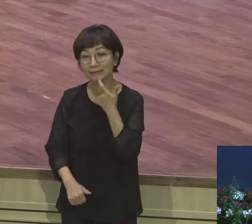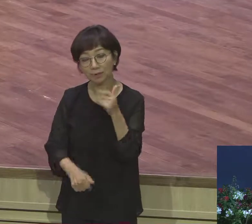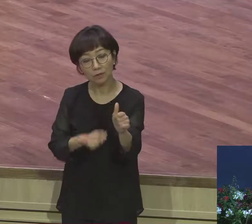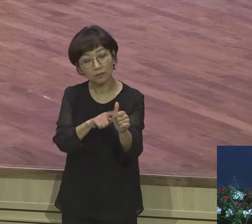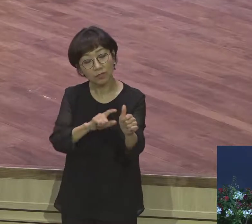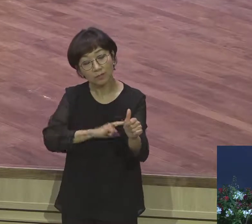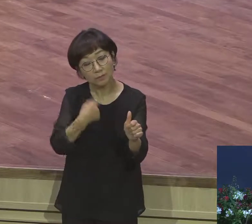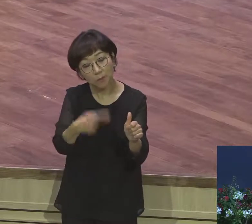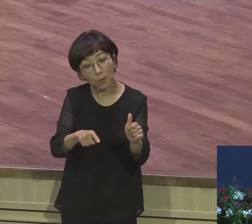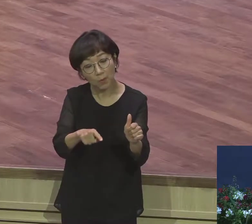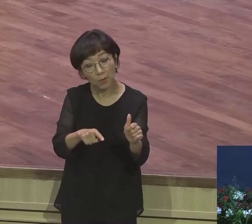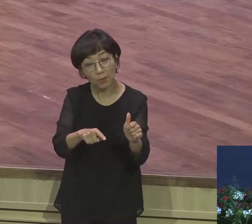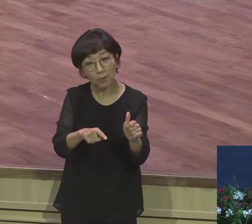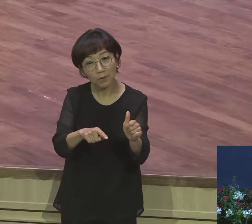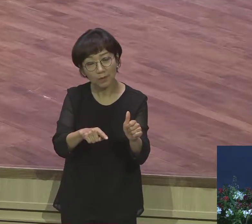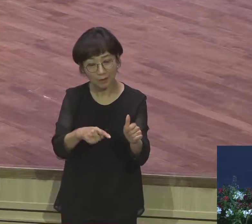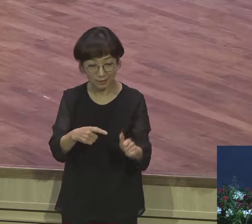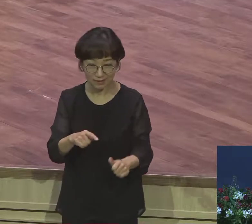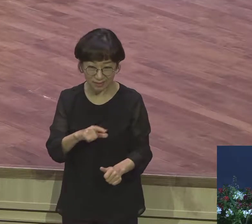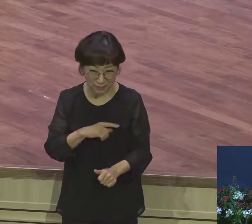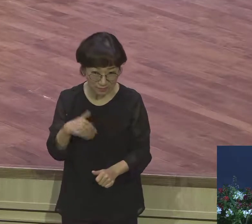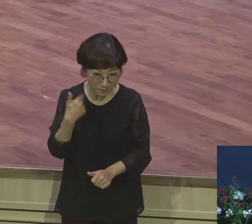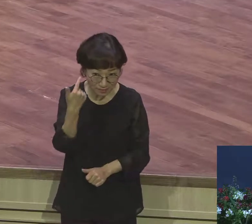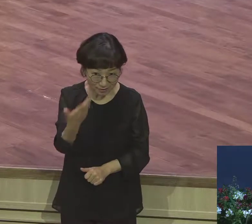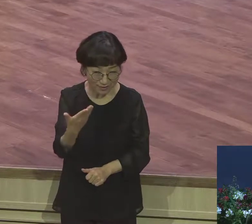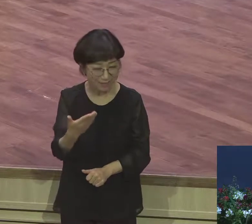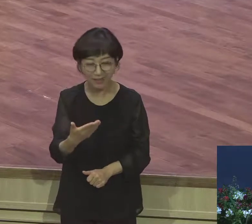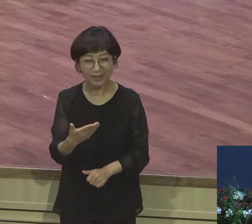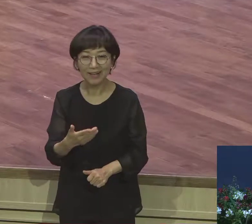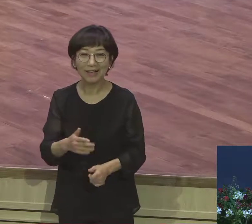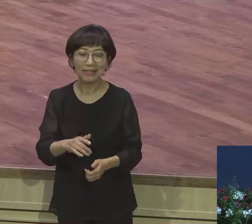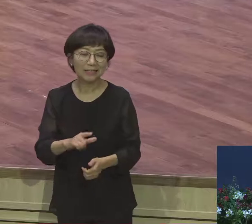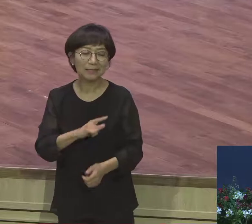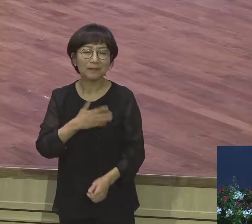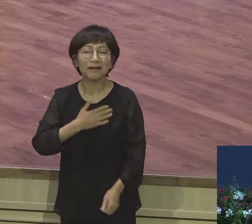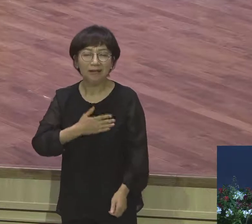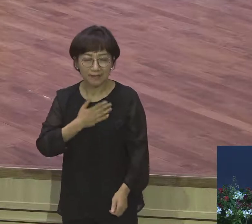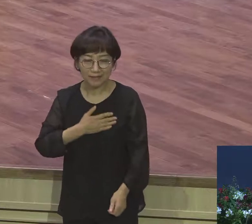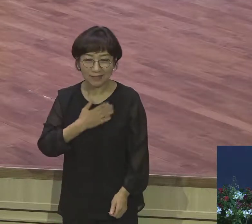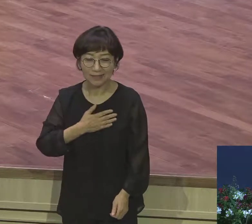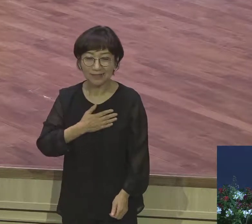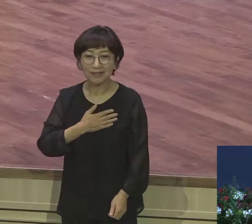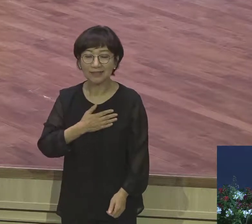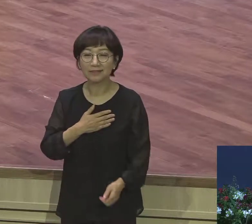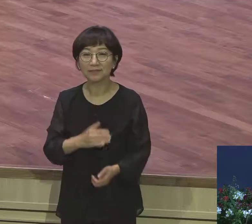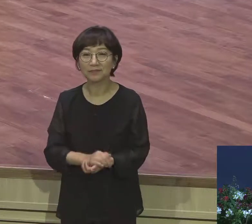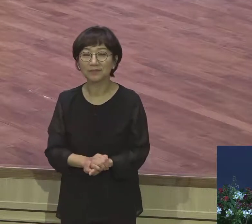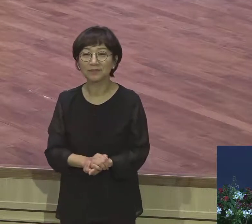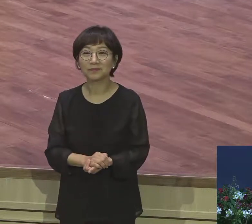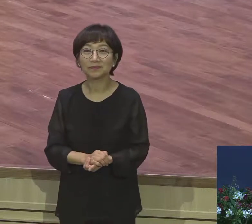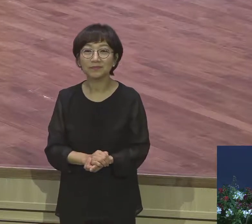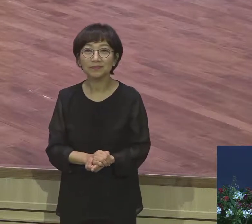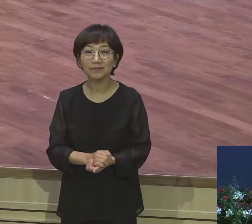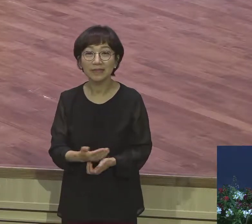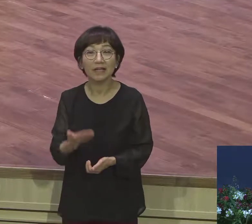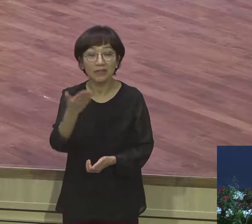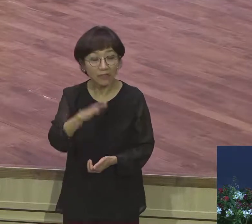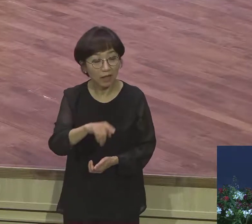몰라서 물어봤겠습니까 아니요 다 알고 있습니다 그런데 야곱에게 스스로 너 스스로를